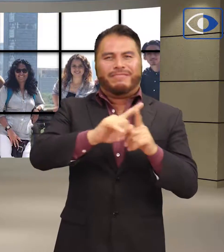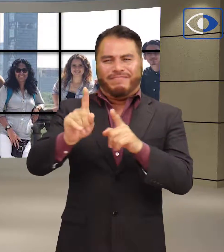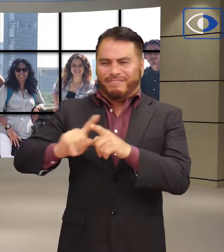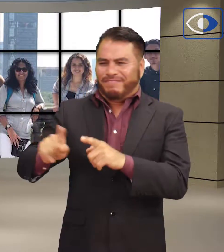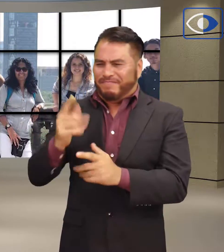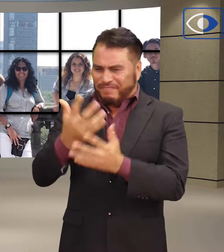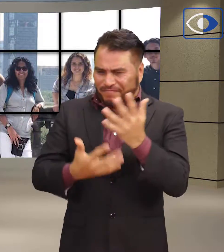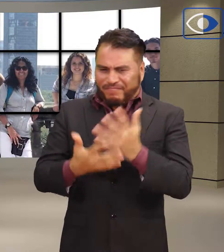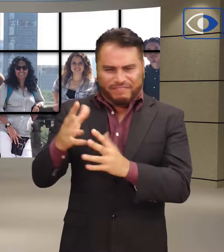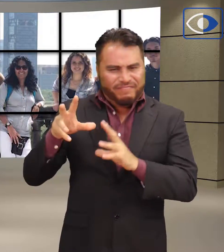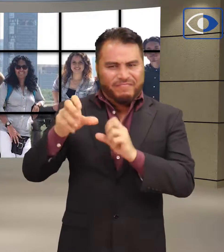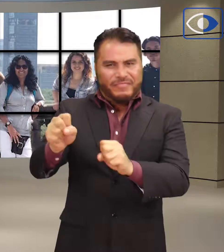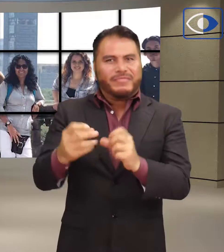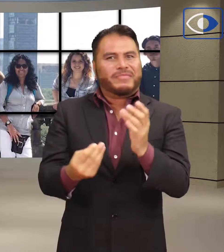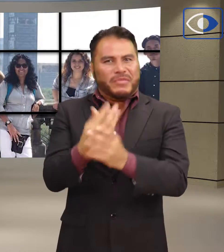y sobresalgan en distintas facetas.